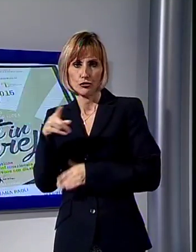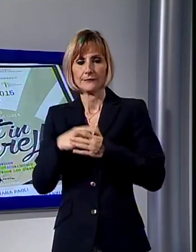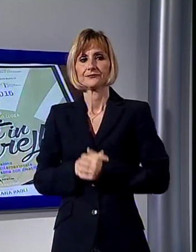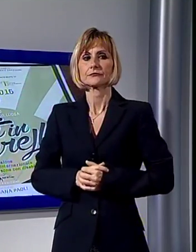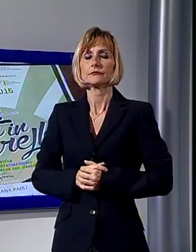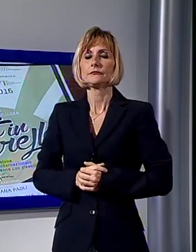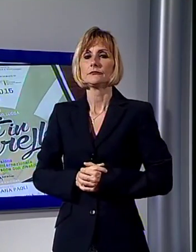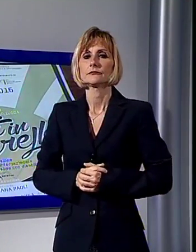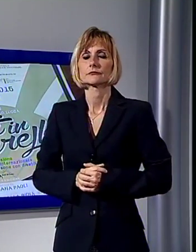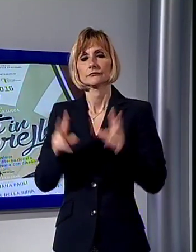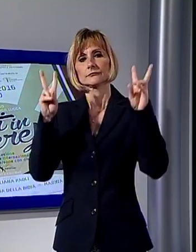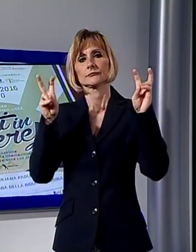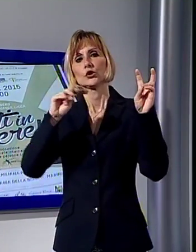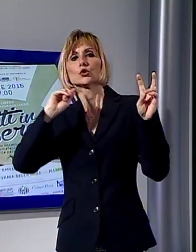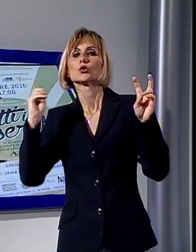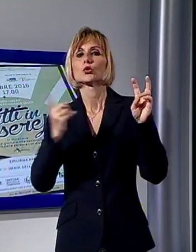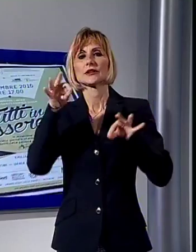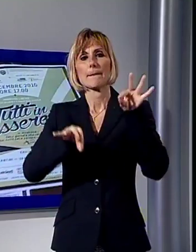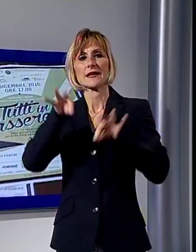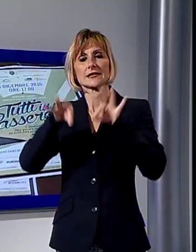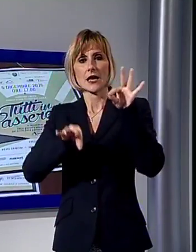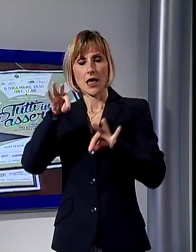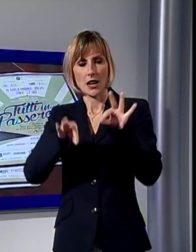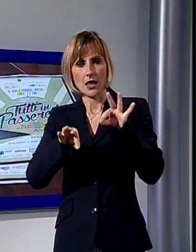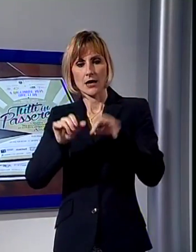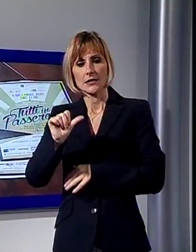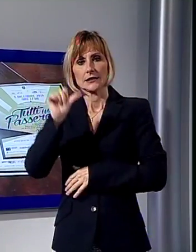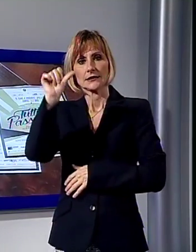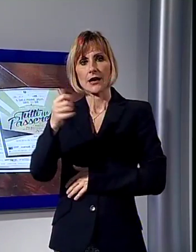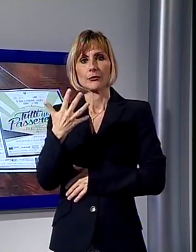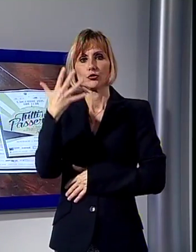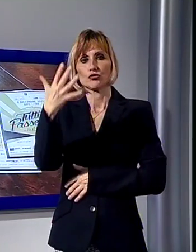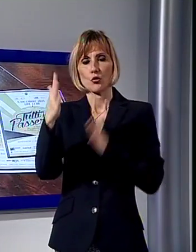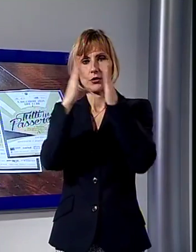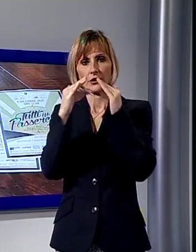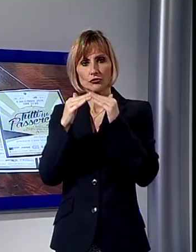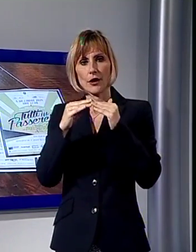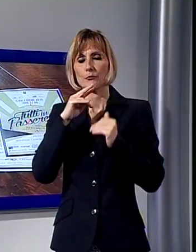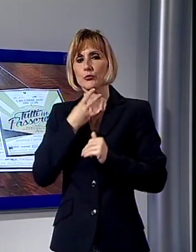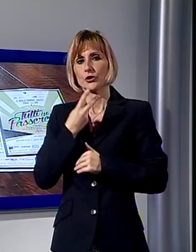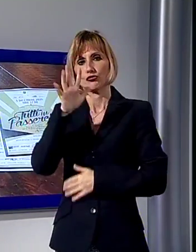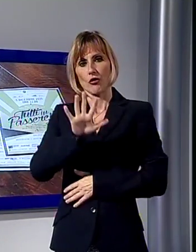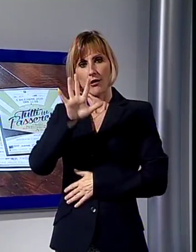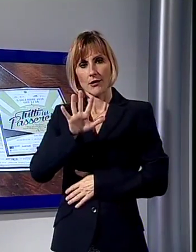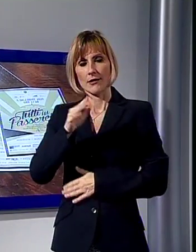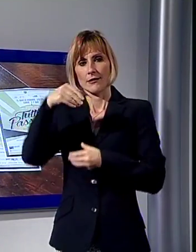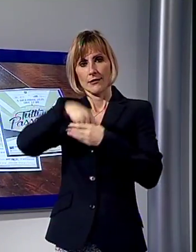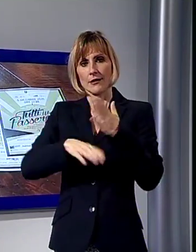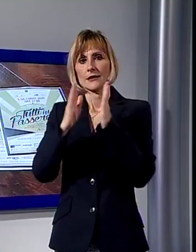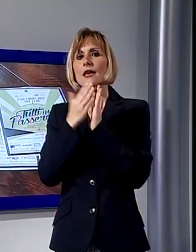Tutti in Passerella è l'iniziativa che si terrà sabato 5 dicembre alle 17 nella chiesa di San Francesco organizzata